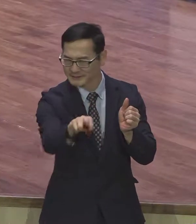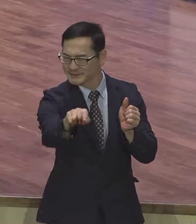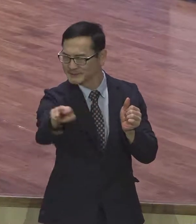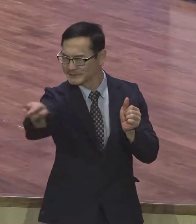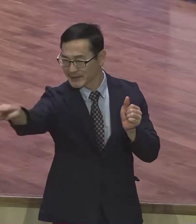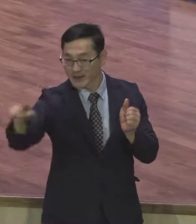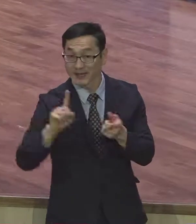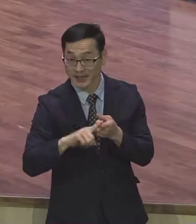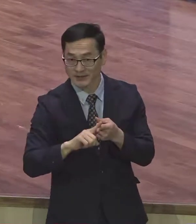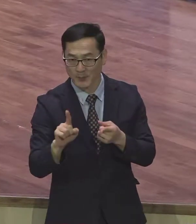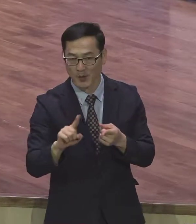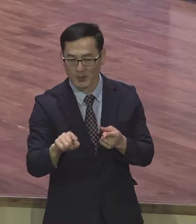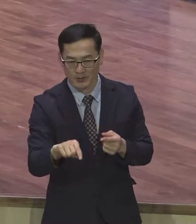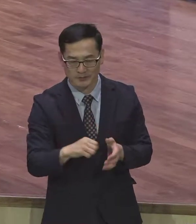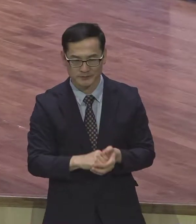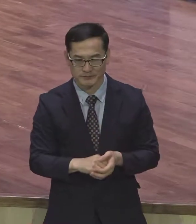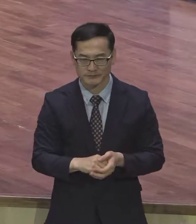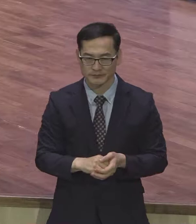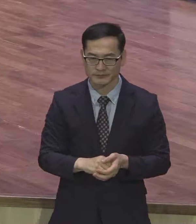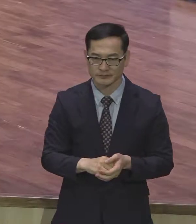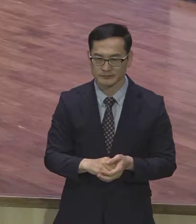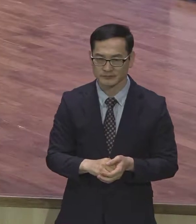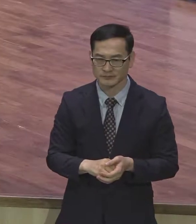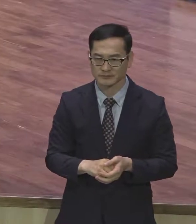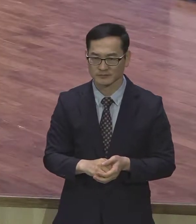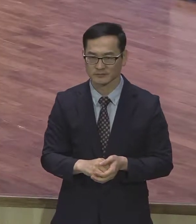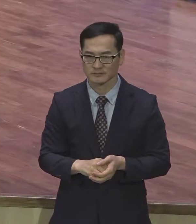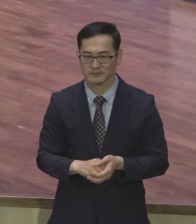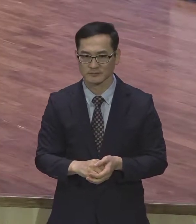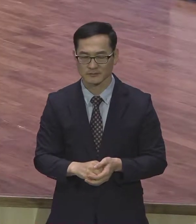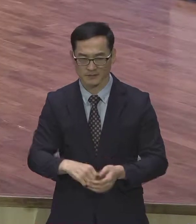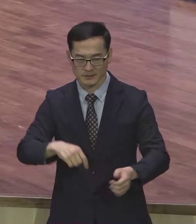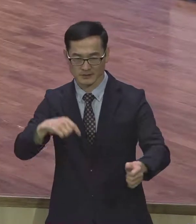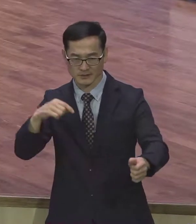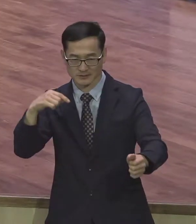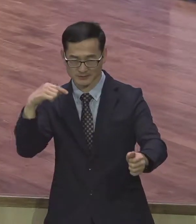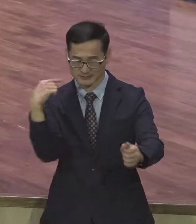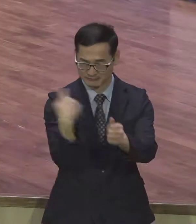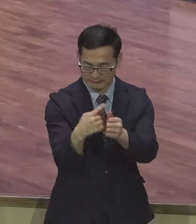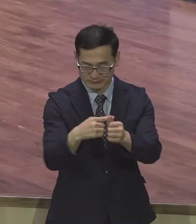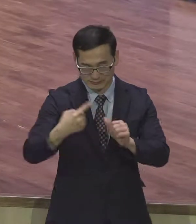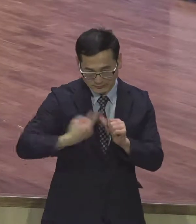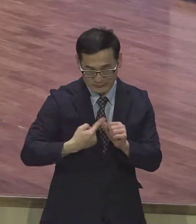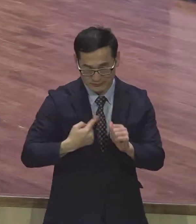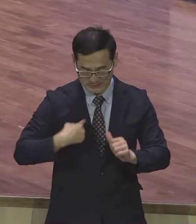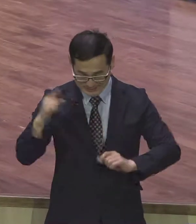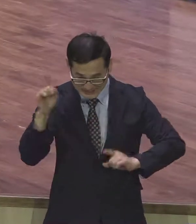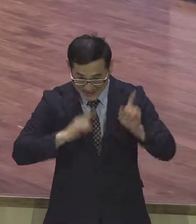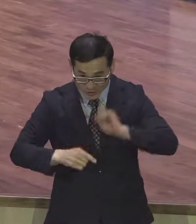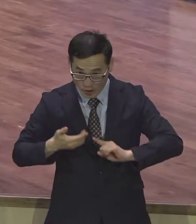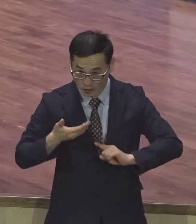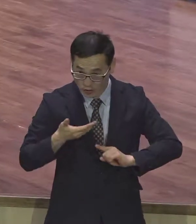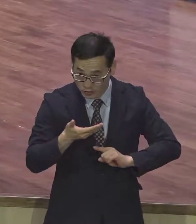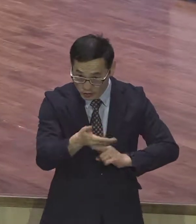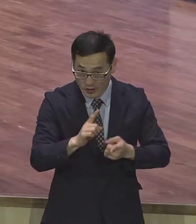했어요. 허물이 될 이야기는 듣지도 말고 비판해야 될 이야기는